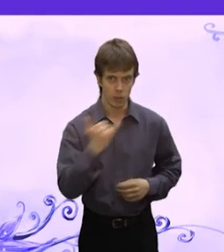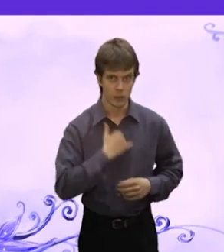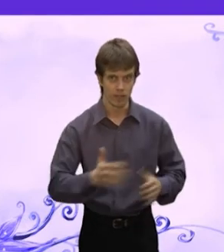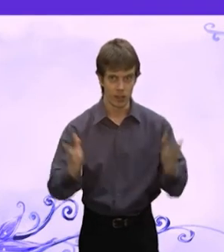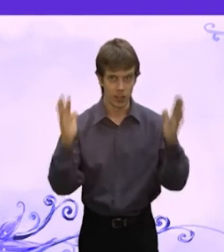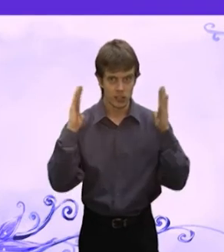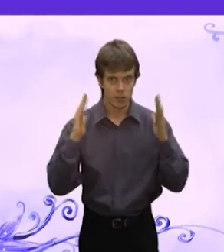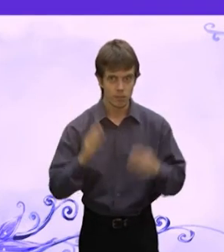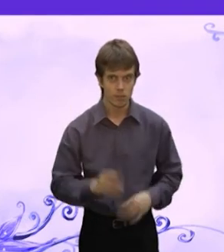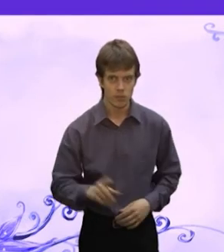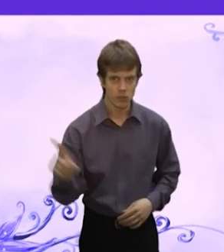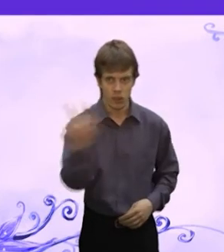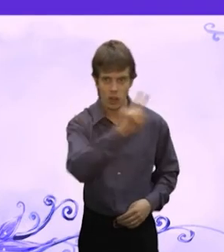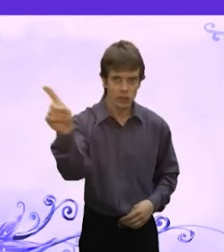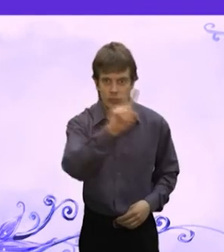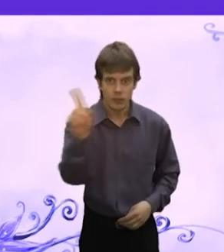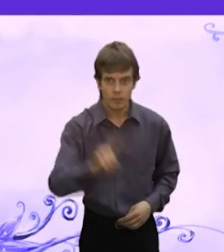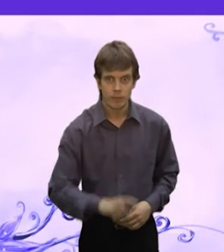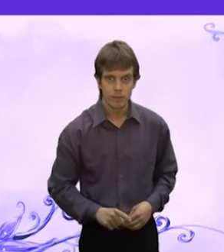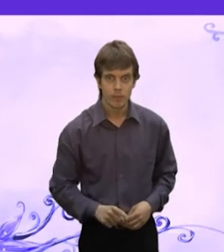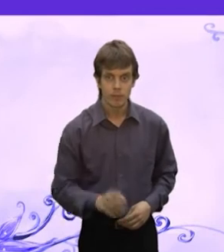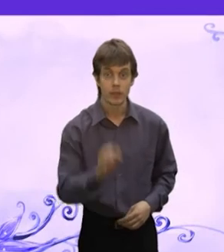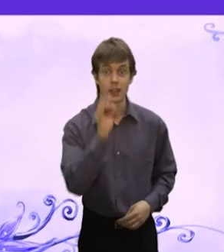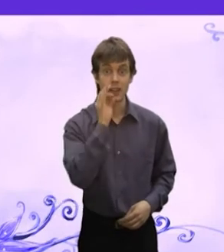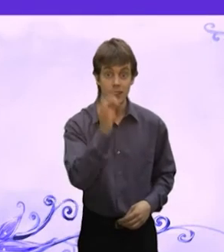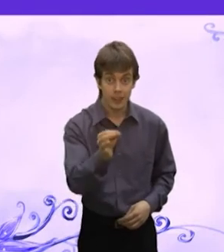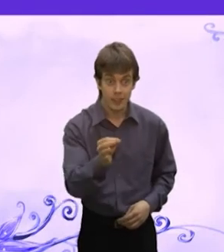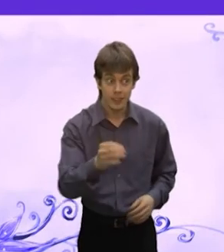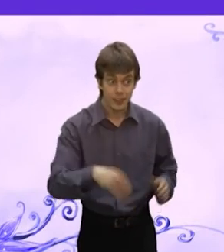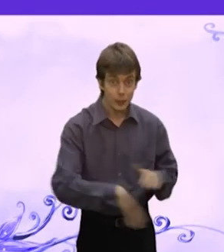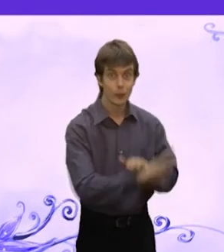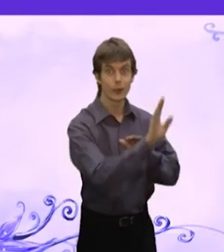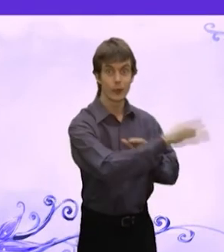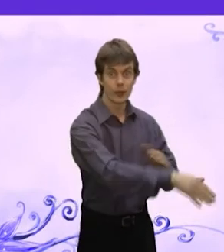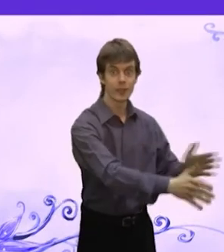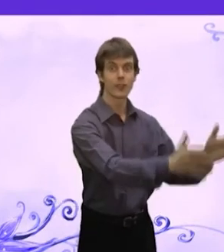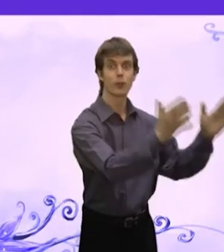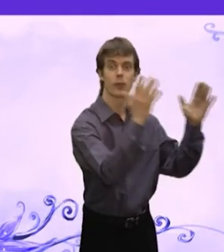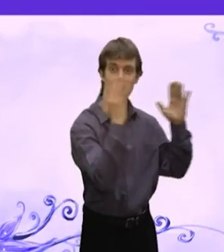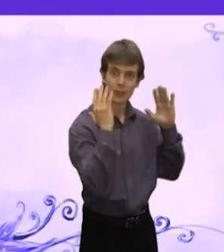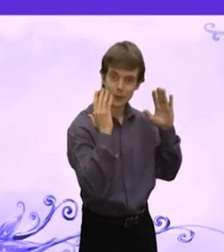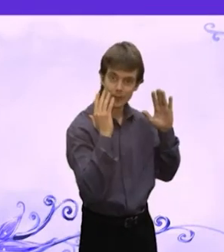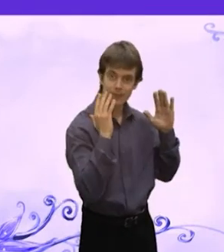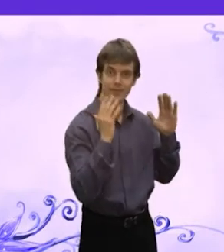ко мне в лес не езди Сказал и ушел в Дубрав